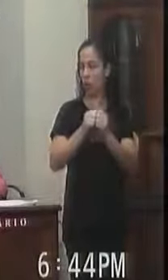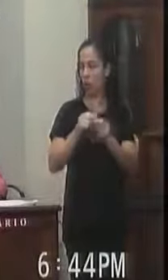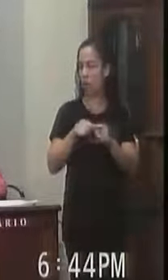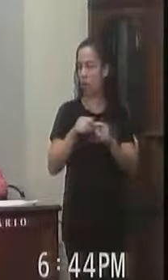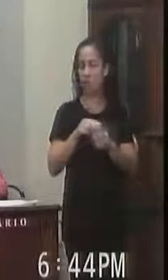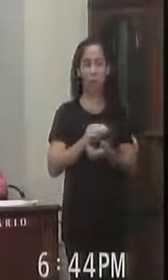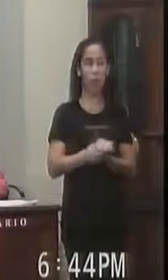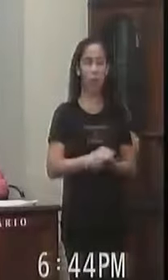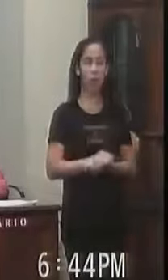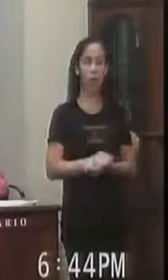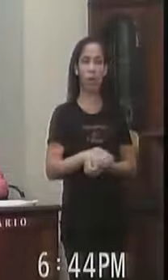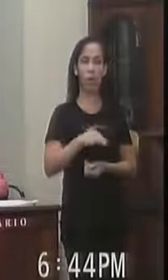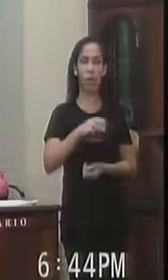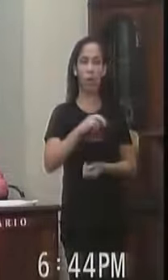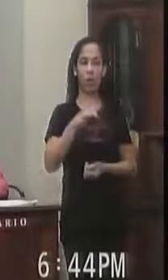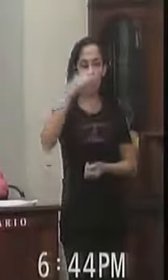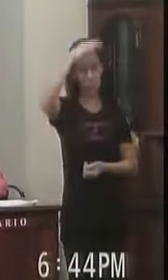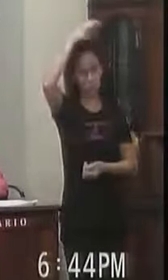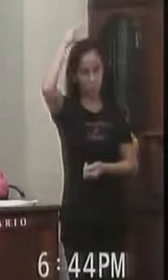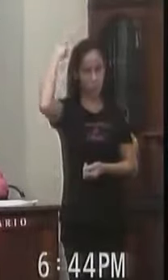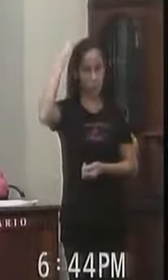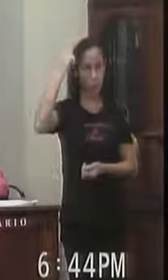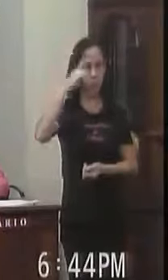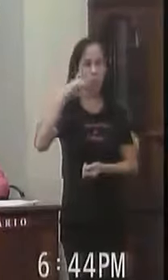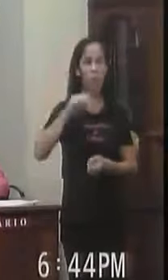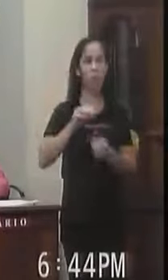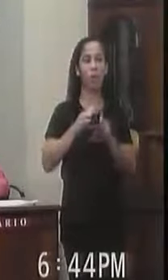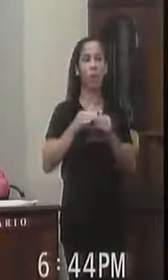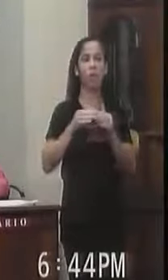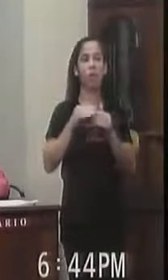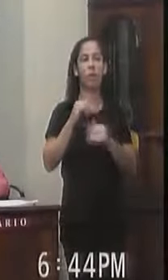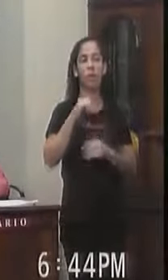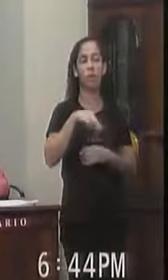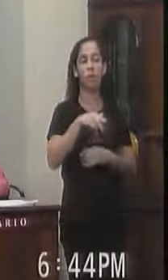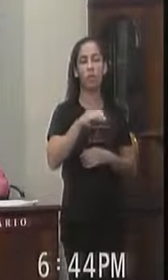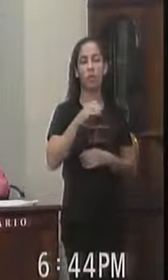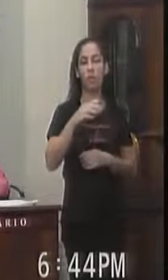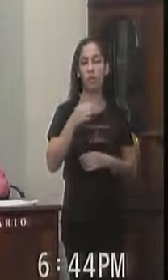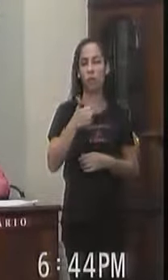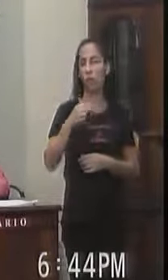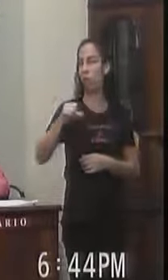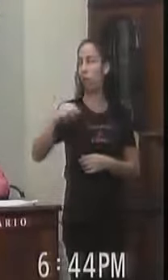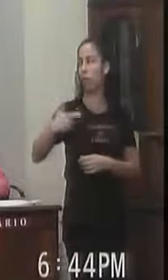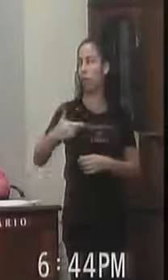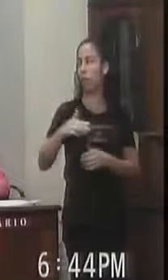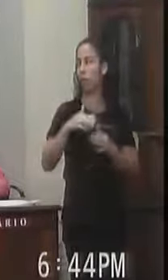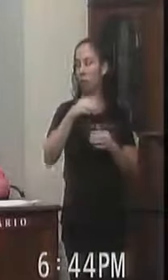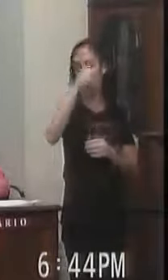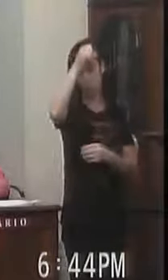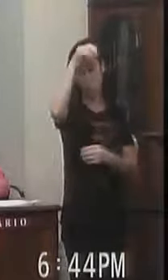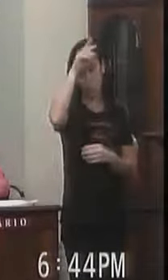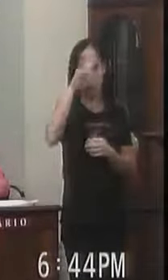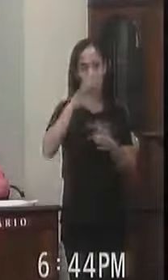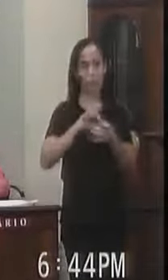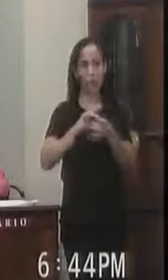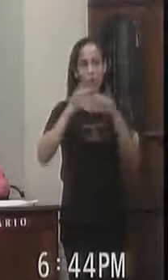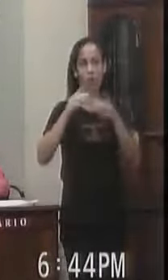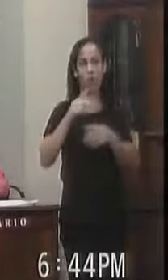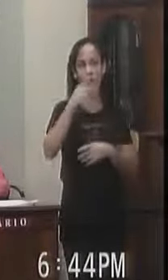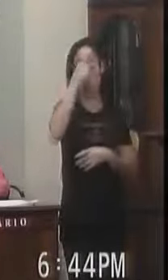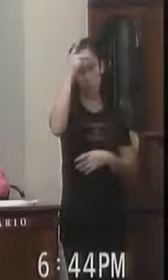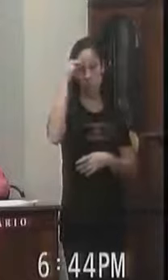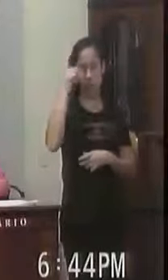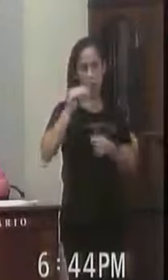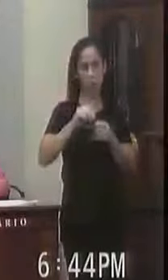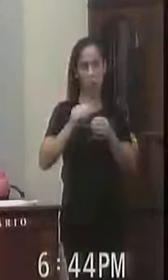O Marcelo de Santa Isabel Fez a indicação 192 Indicando ao prefeito A disponibilização De um funcionário Para